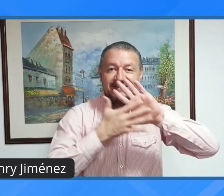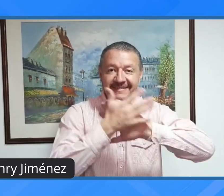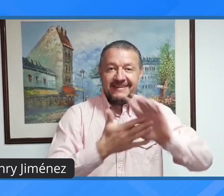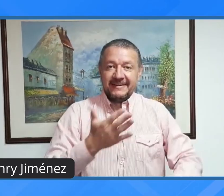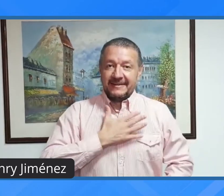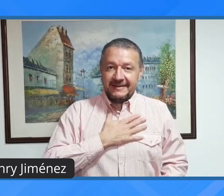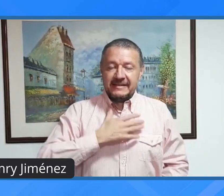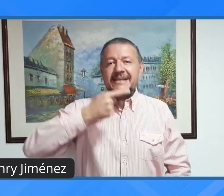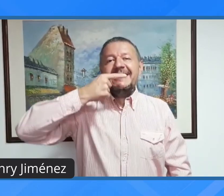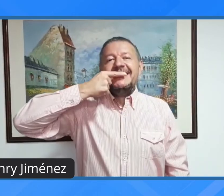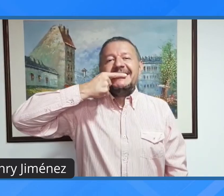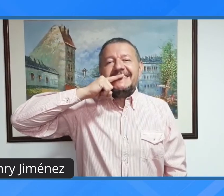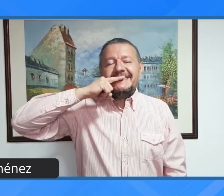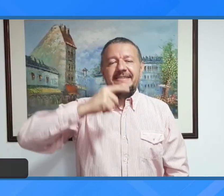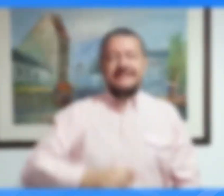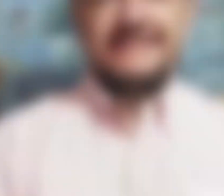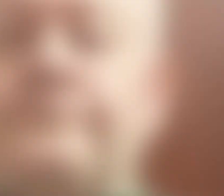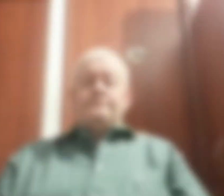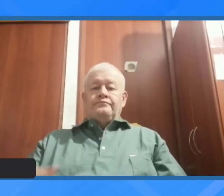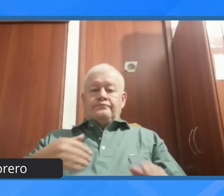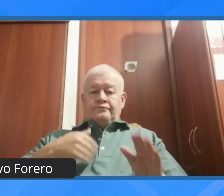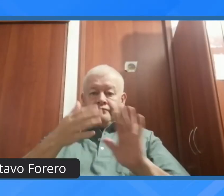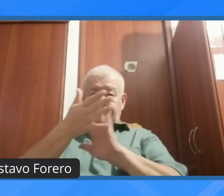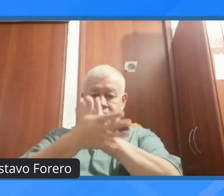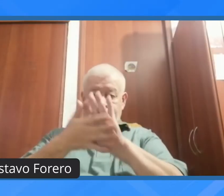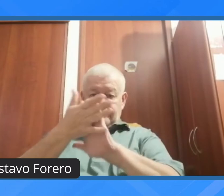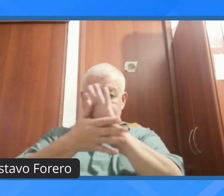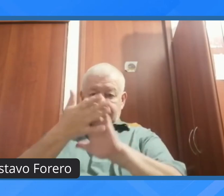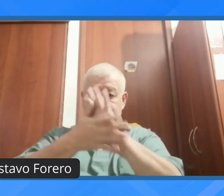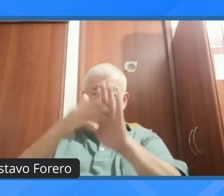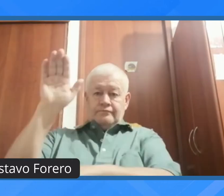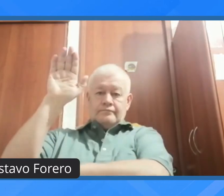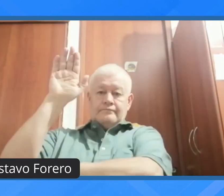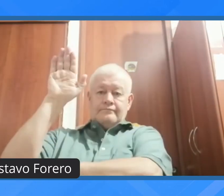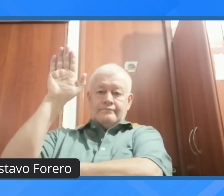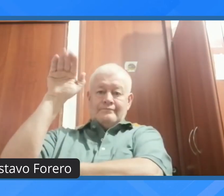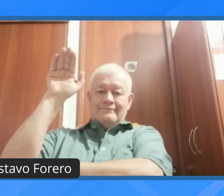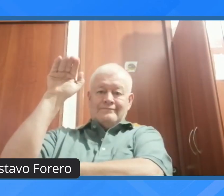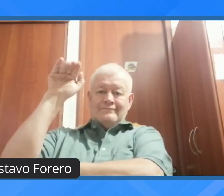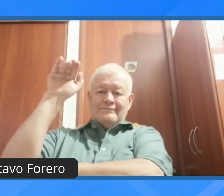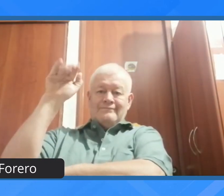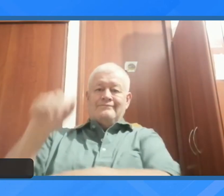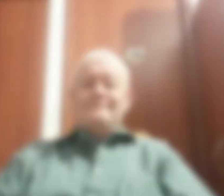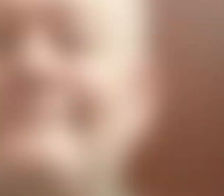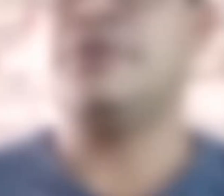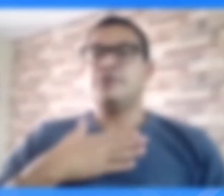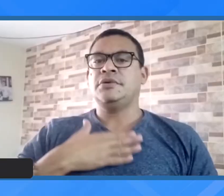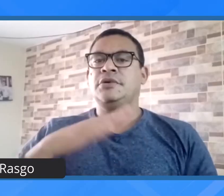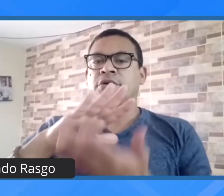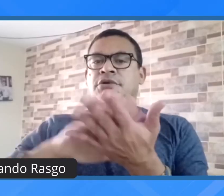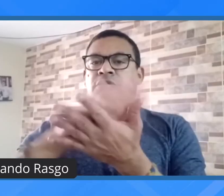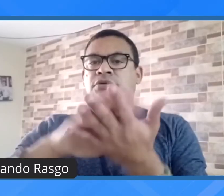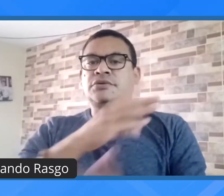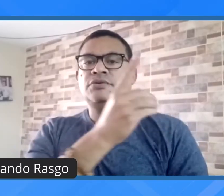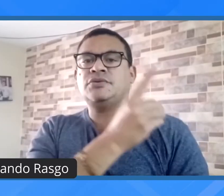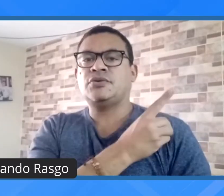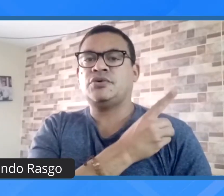Soy Henry Jiménez. Soy Gustavo Forero. Soy Rolando Rasco.